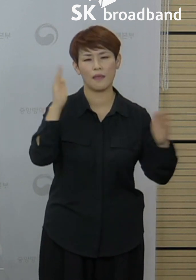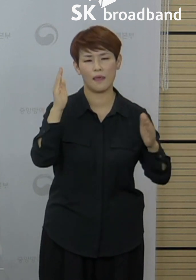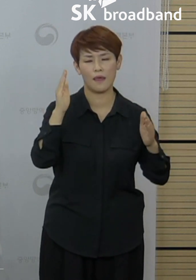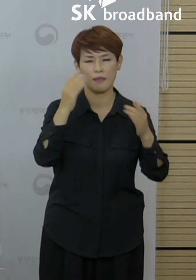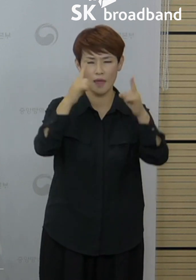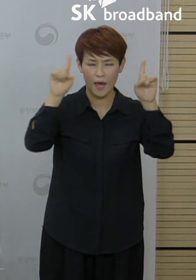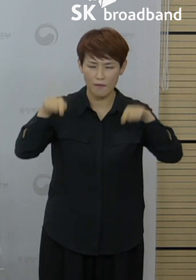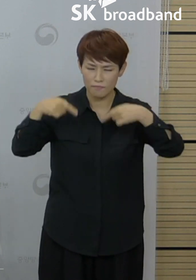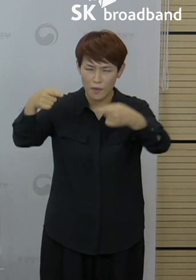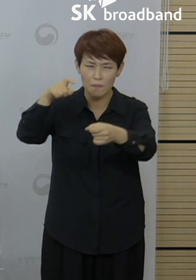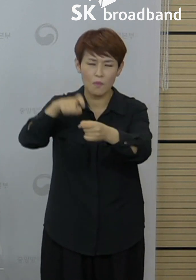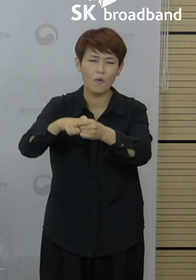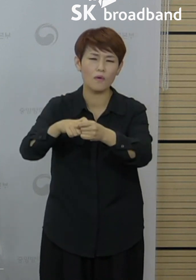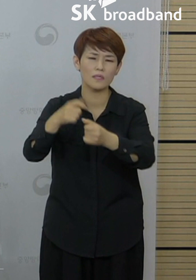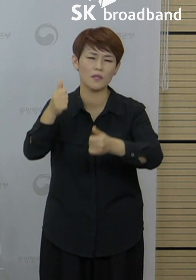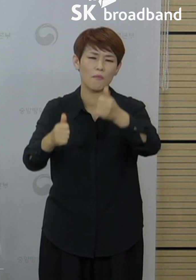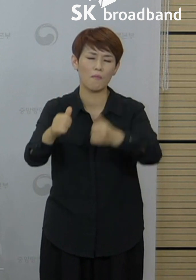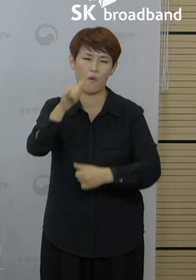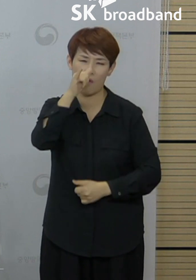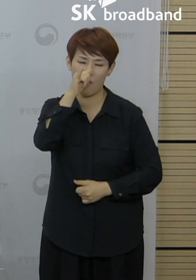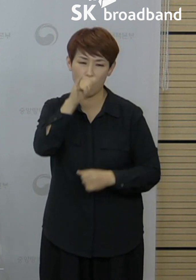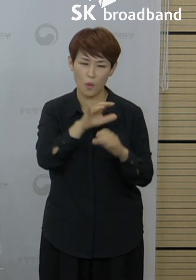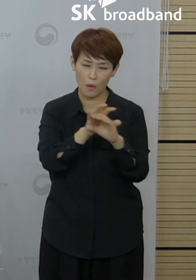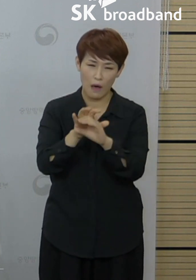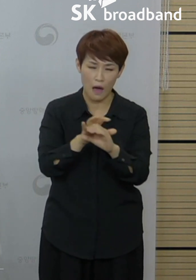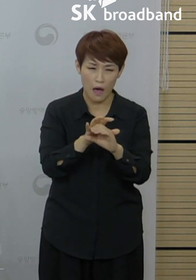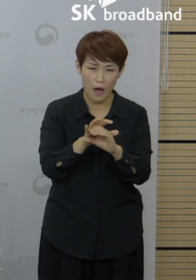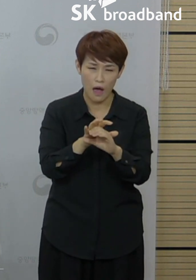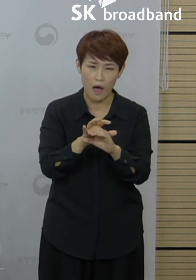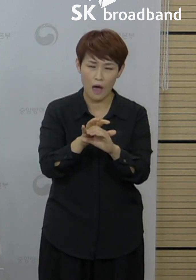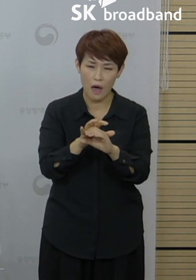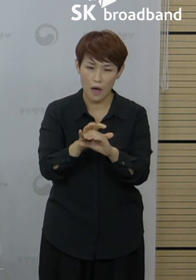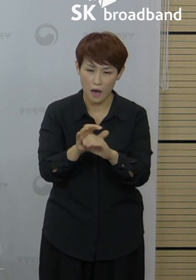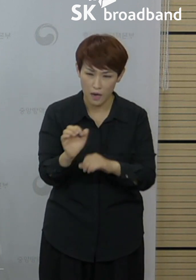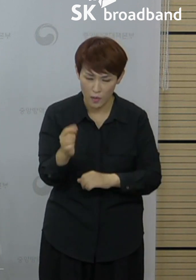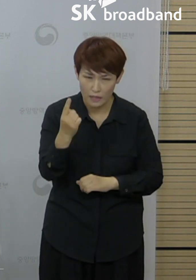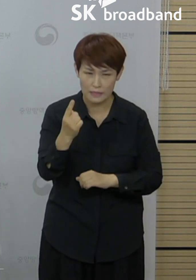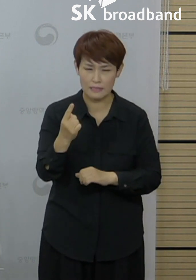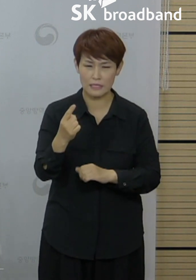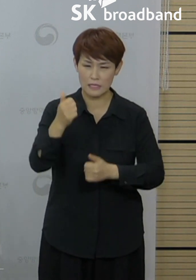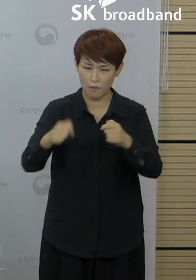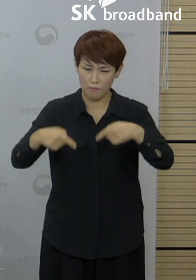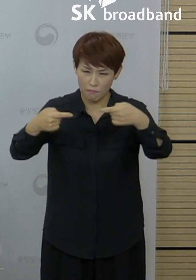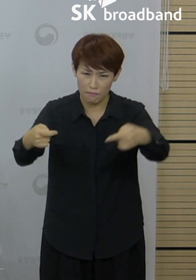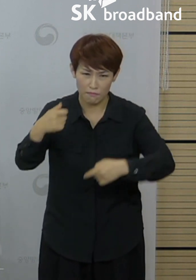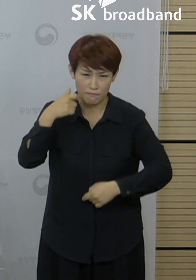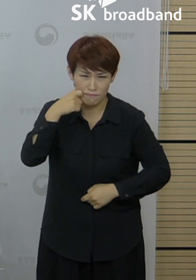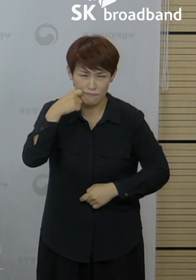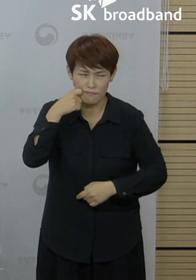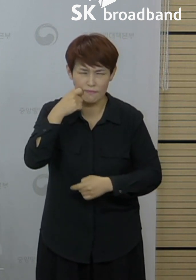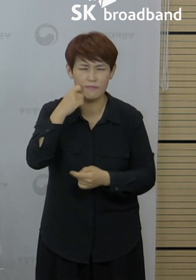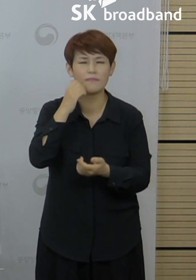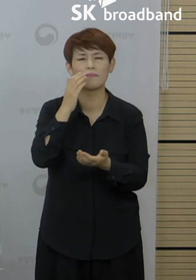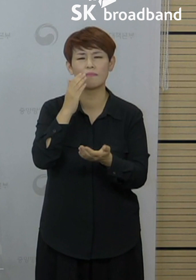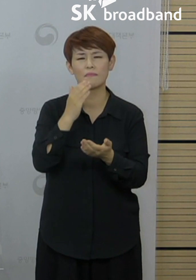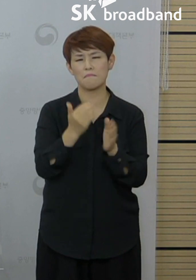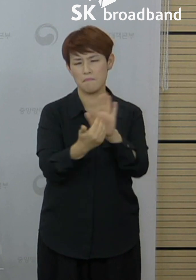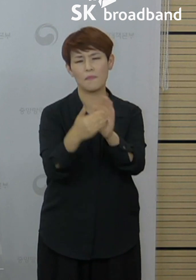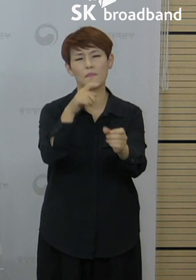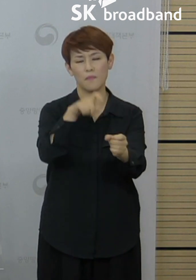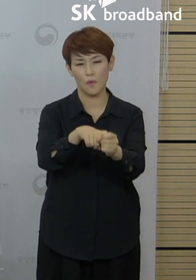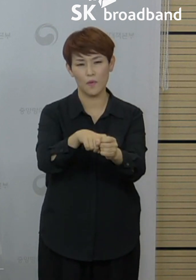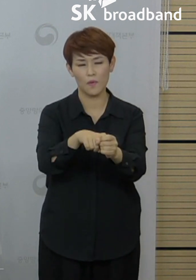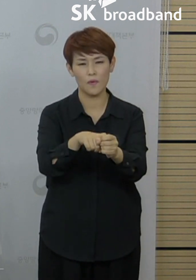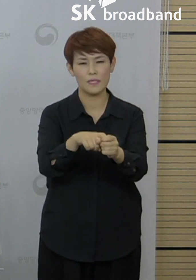코로나19로 인해서 응시 기회를 잃는 학생이 없이 안전하게 시험을 치를 수 있도록 현재